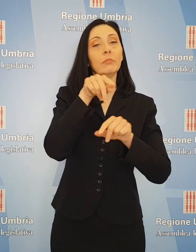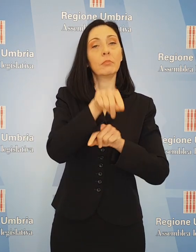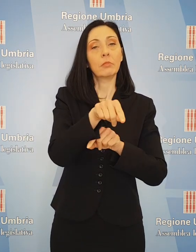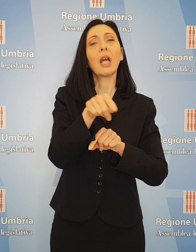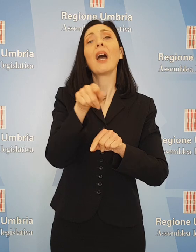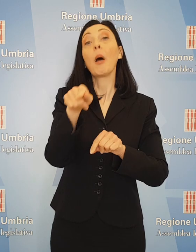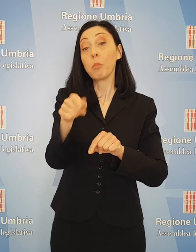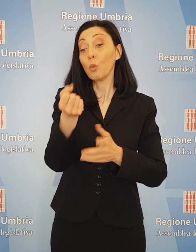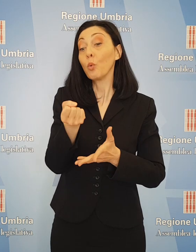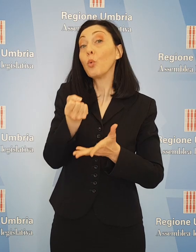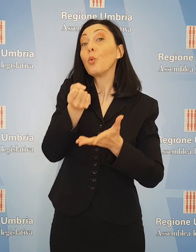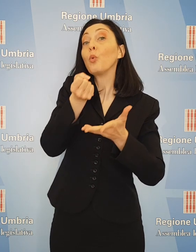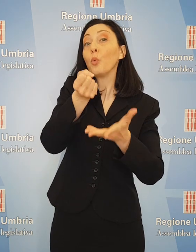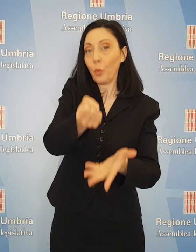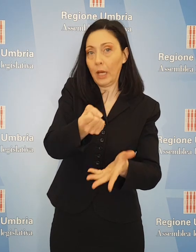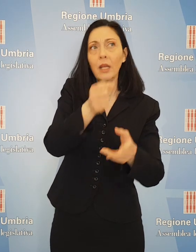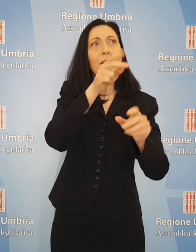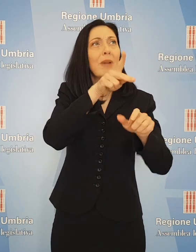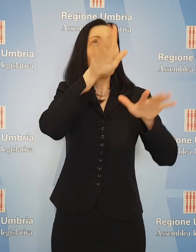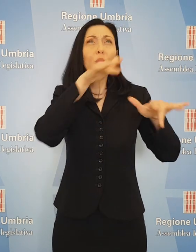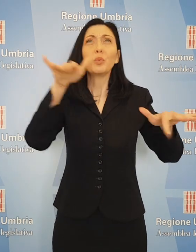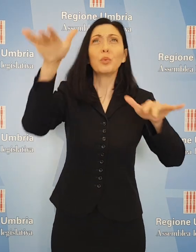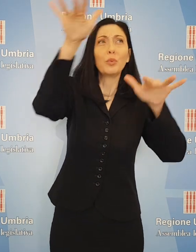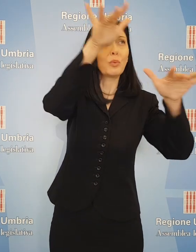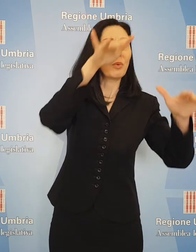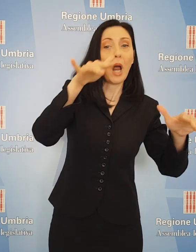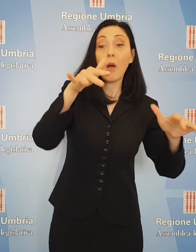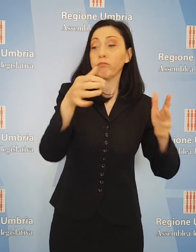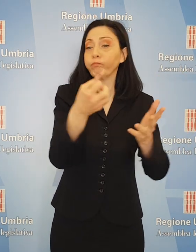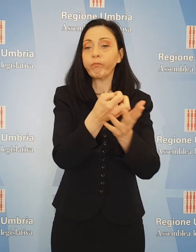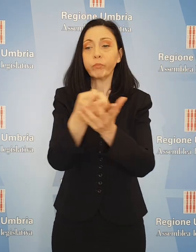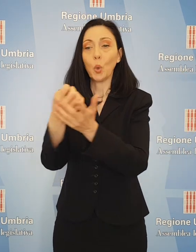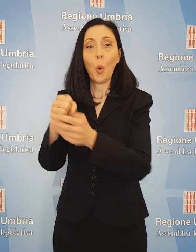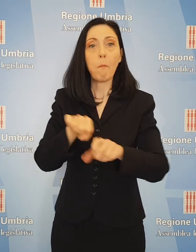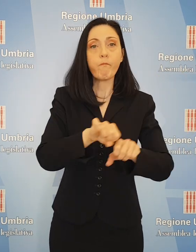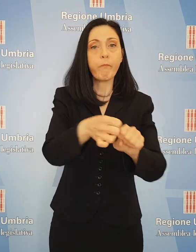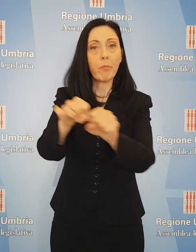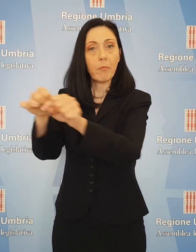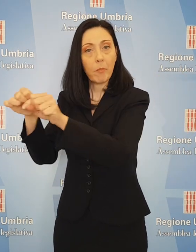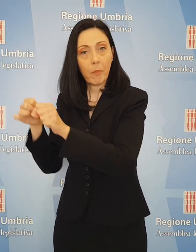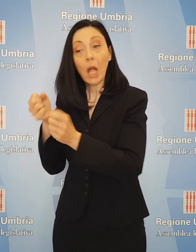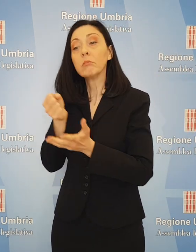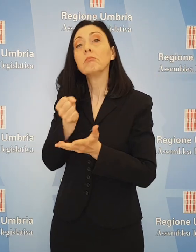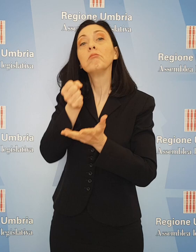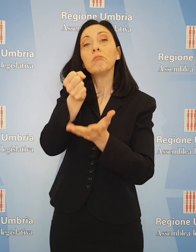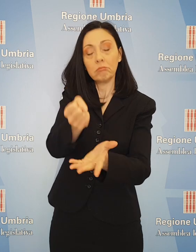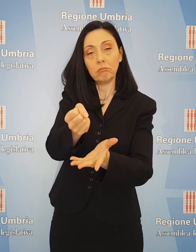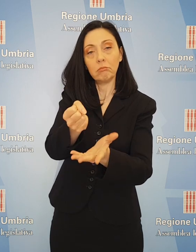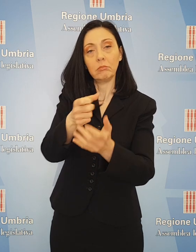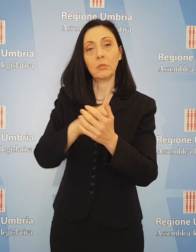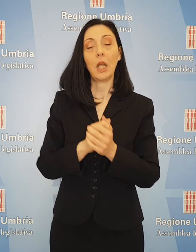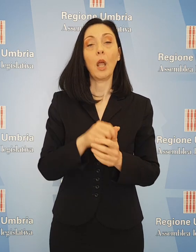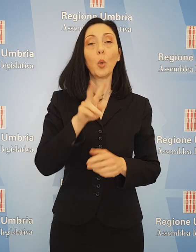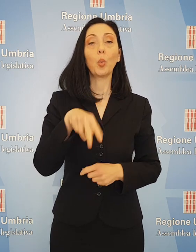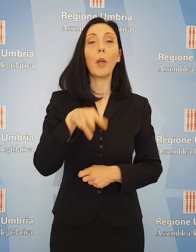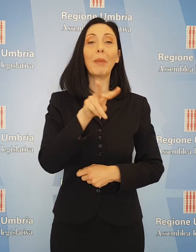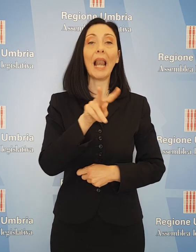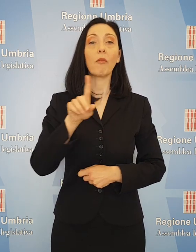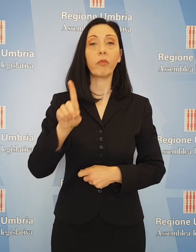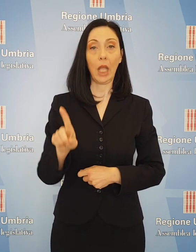maggiori risorse per i danni provocati dalla fauna selvatica alle produzioni zootecniche e nel 2021 sono